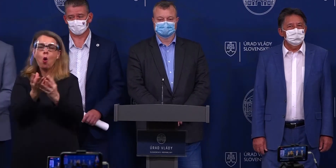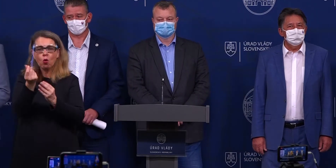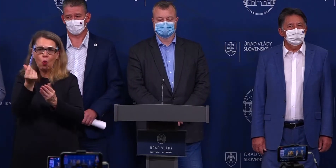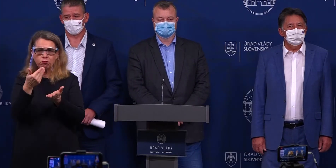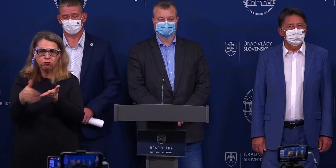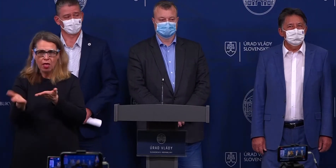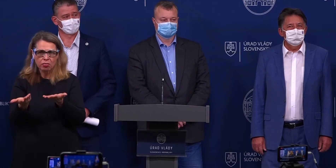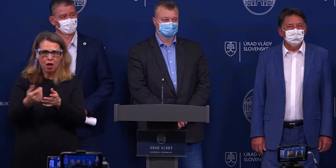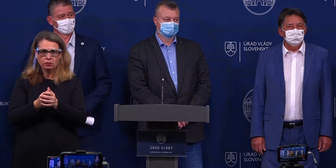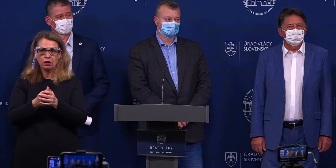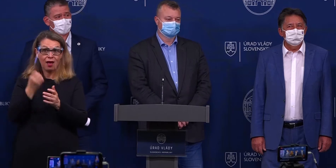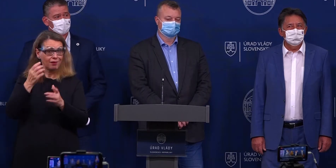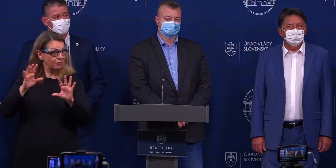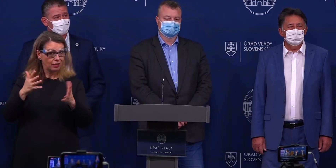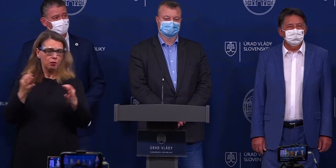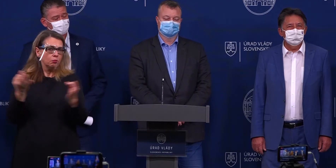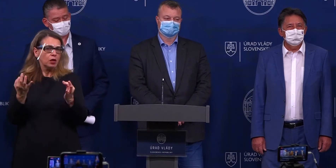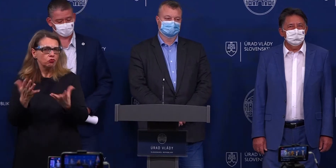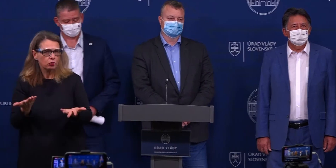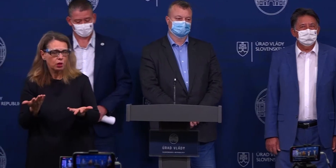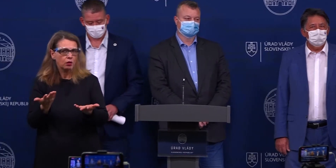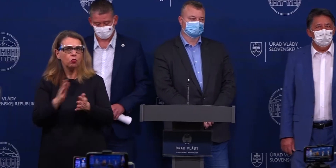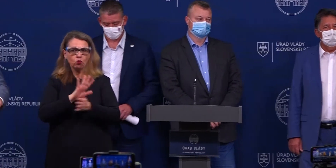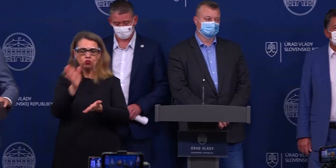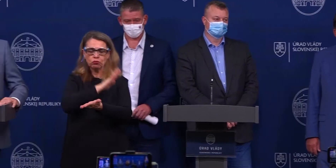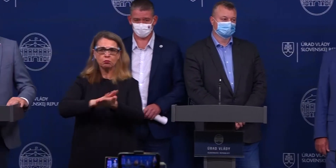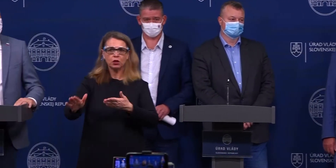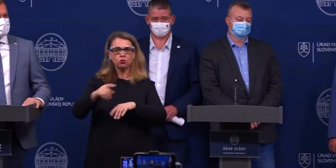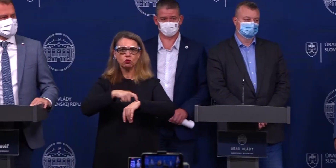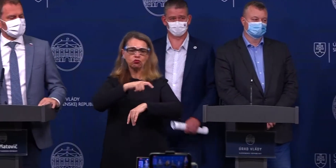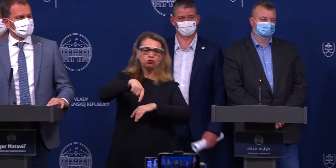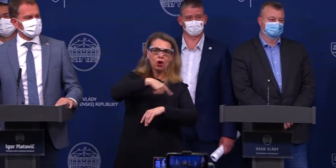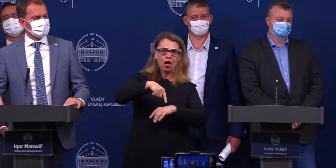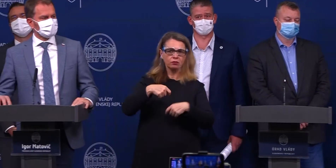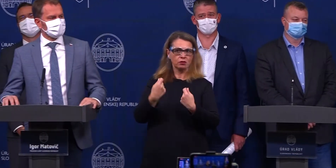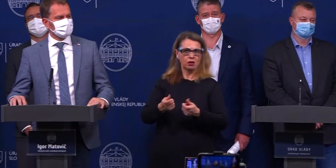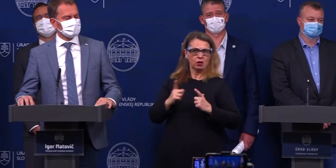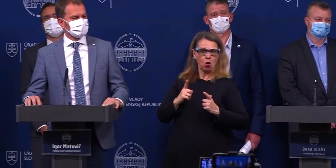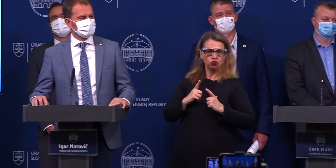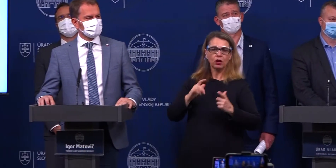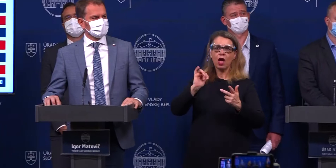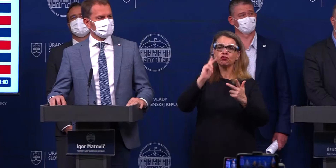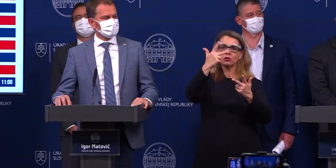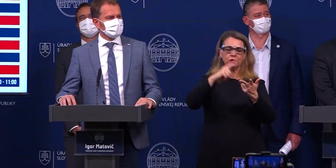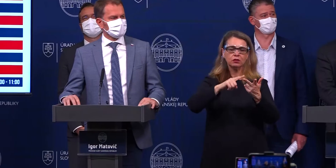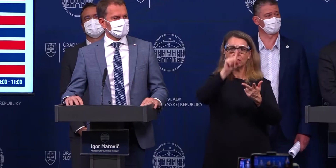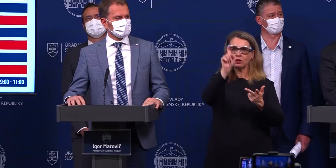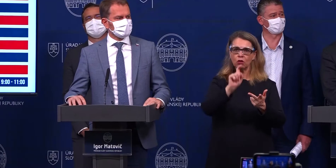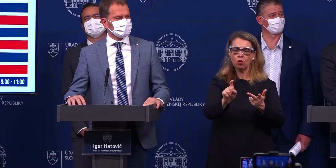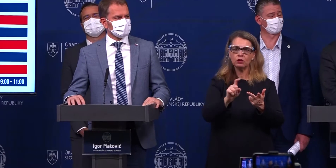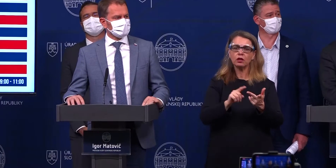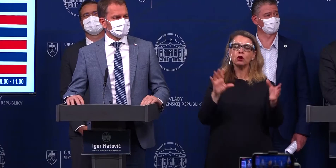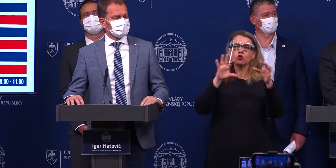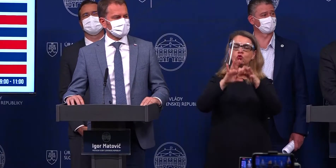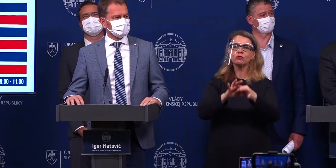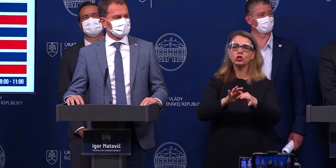Ak nie, prečo nie, lebo predsa len, že ubehol nejaký čas a možno, že sa to dalo očakávať. A tretia otázka ešte, akože len v